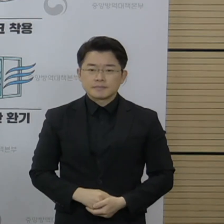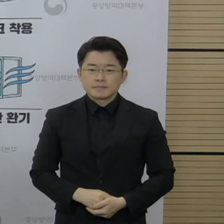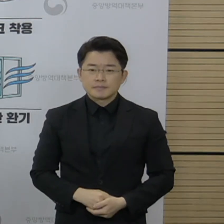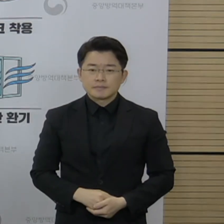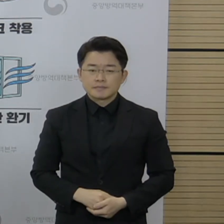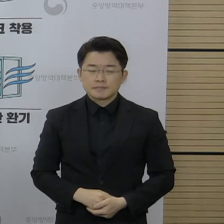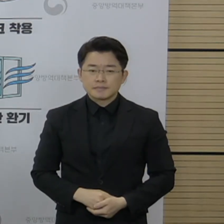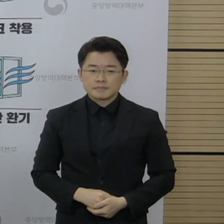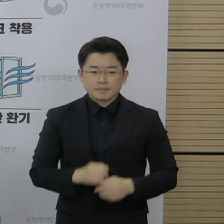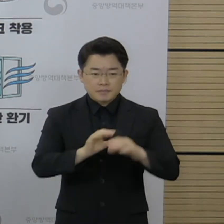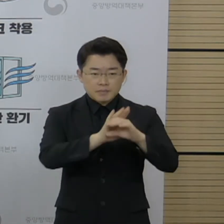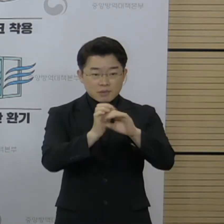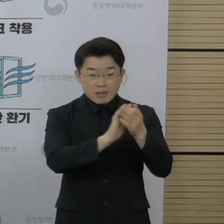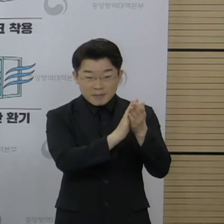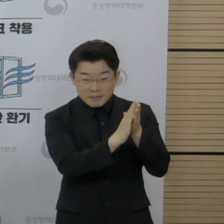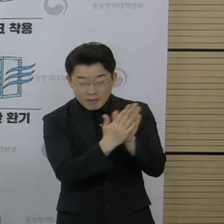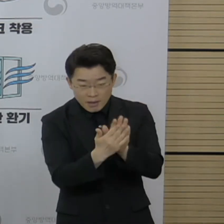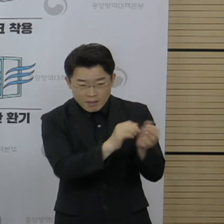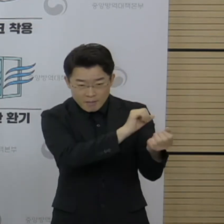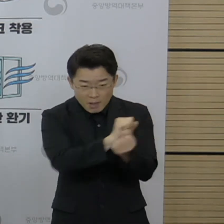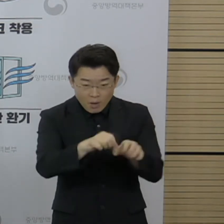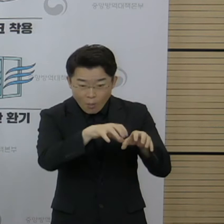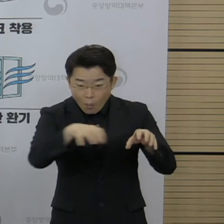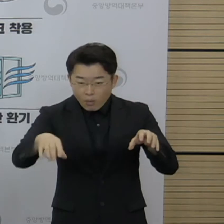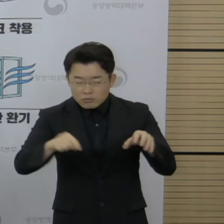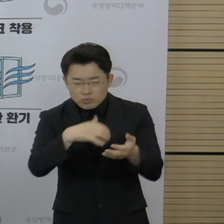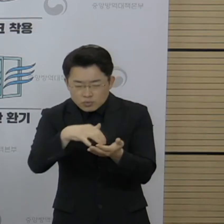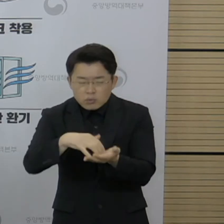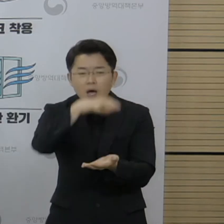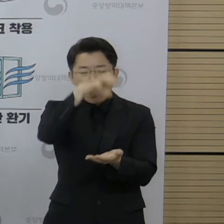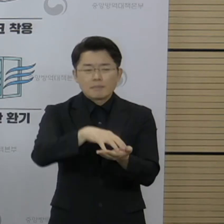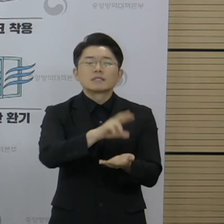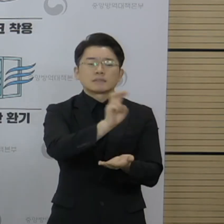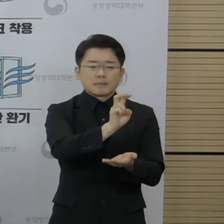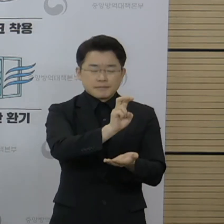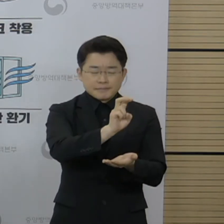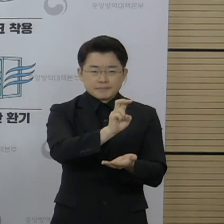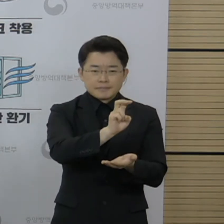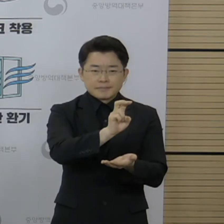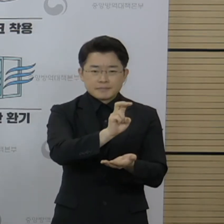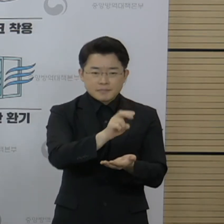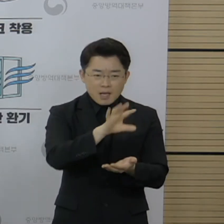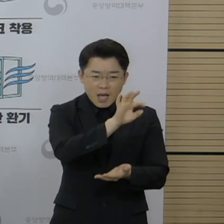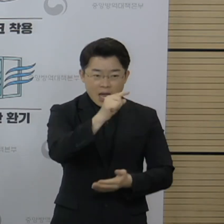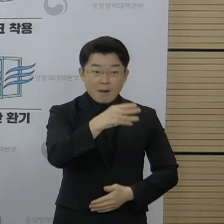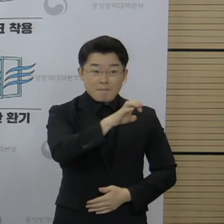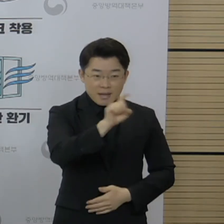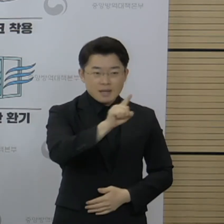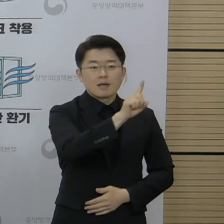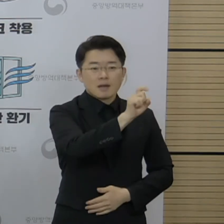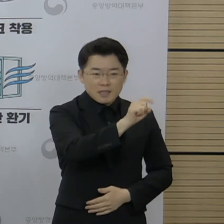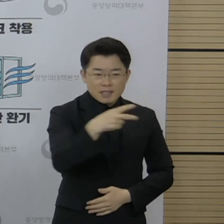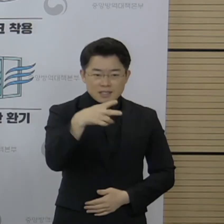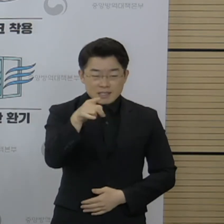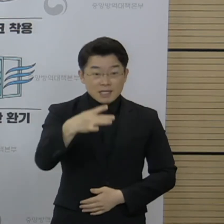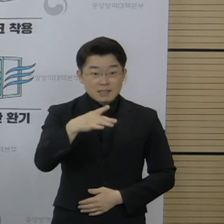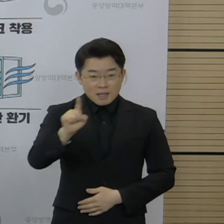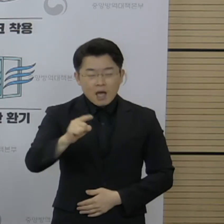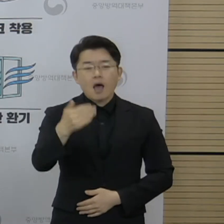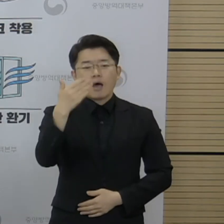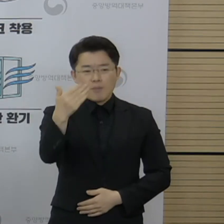변이 바이러스의 주요 집단 사례는 모두 20건이 신규로 확인되었고 알파형이 11건, 델타형이